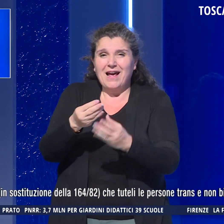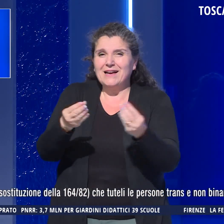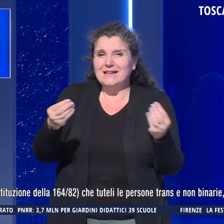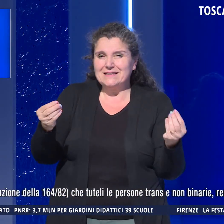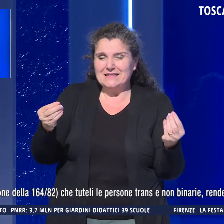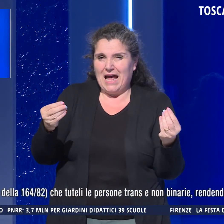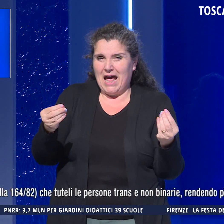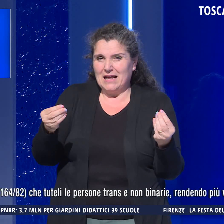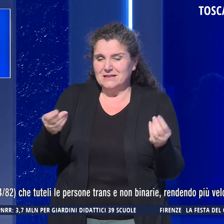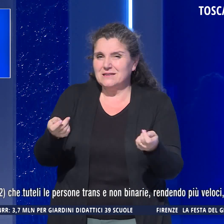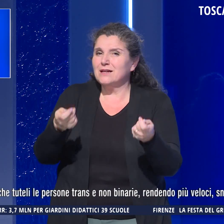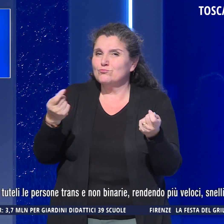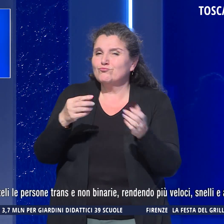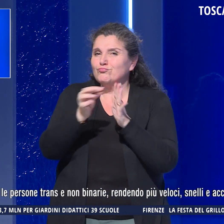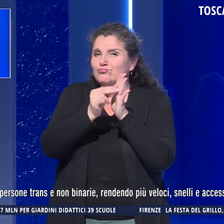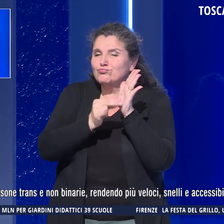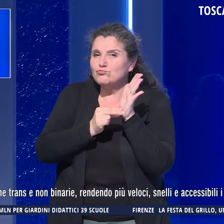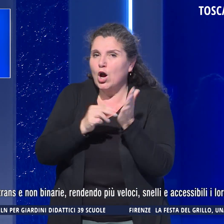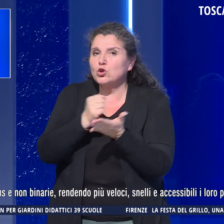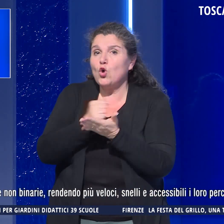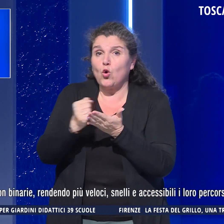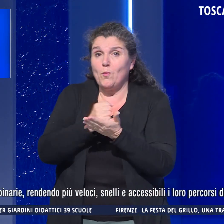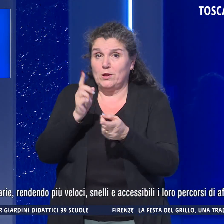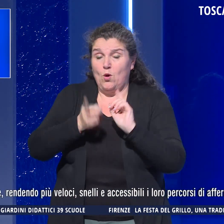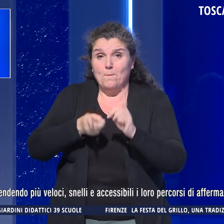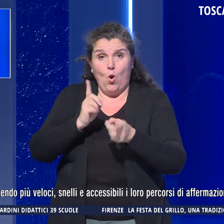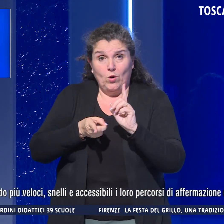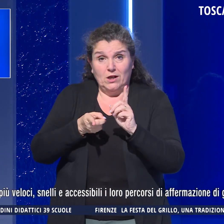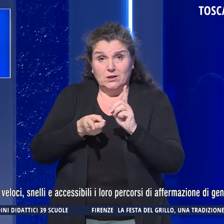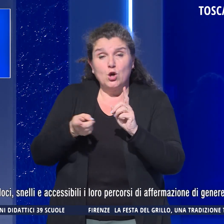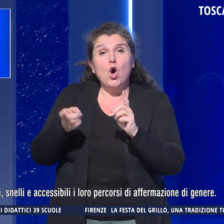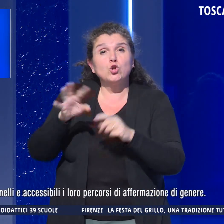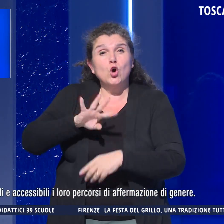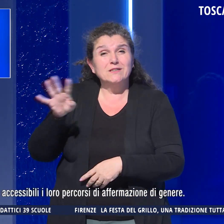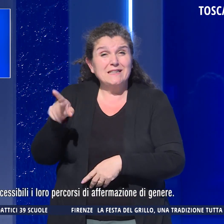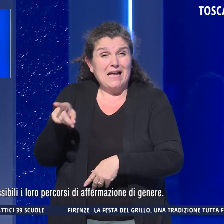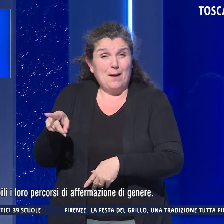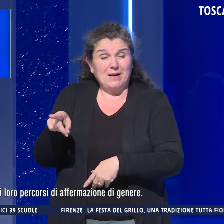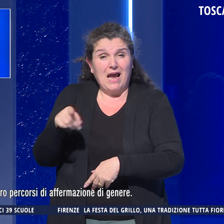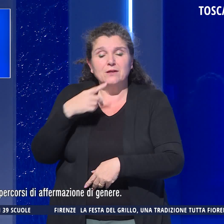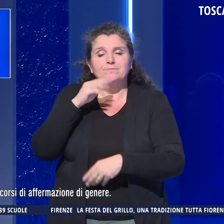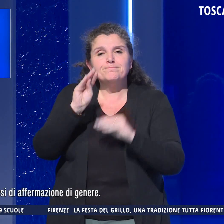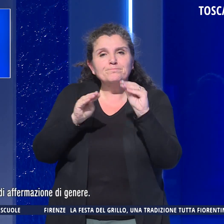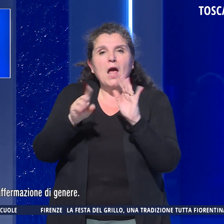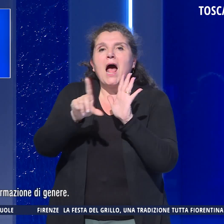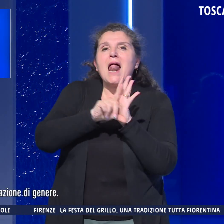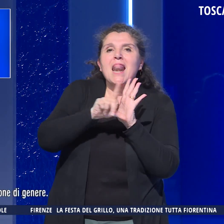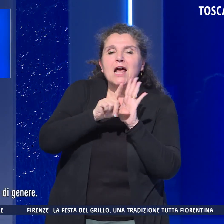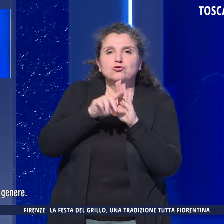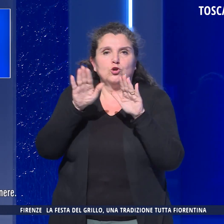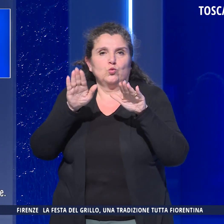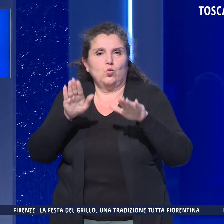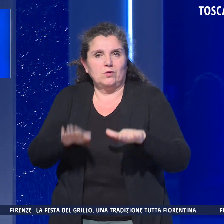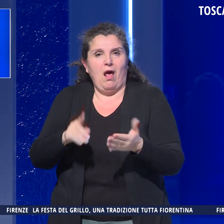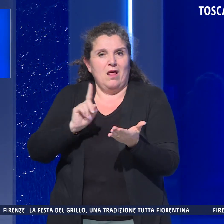le rivendicazioni contenute nel documento politico del Toscana Pride dove si chiedono leggi, tutele